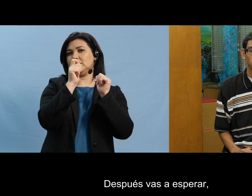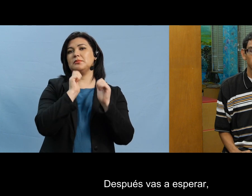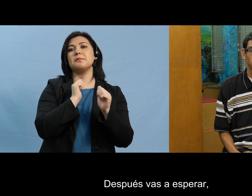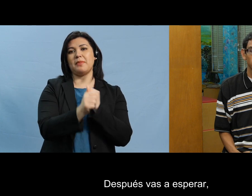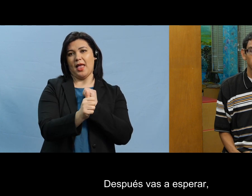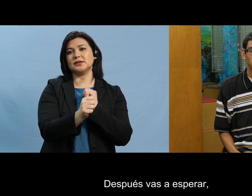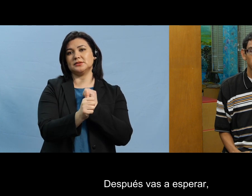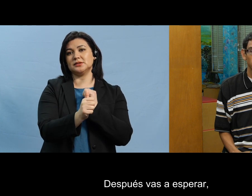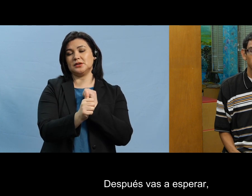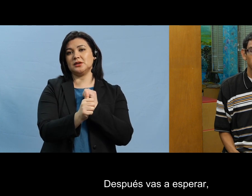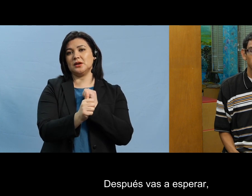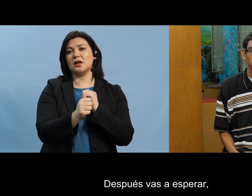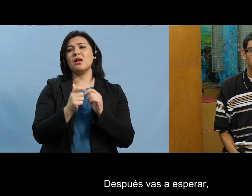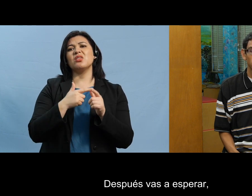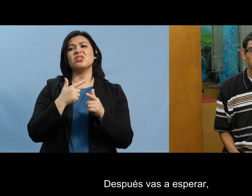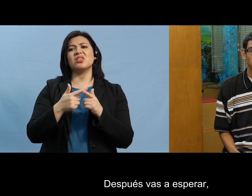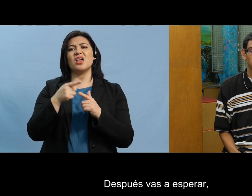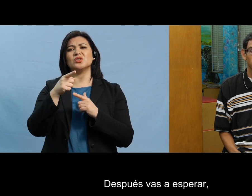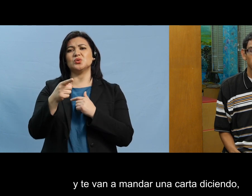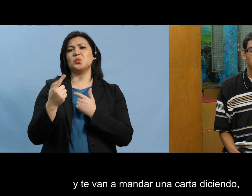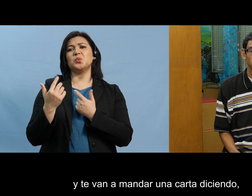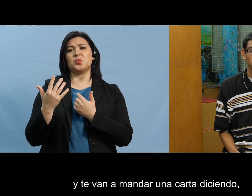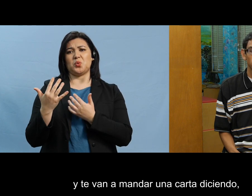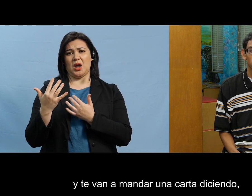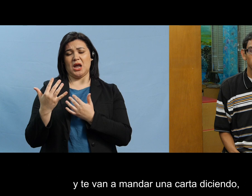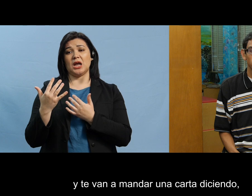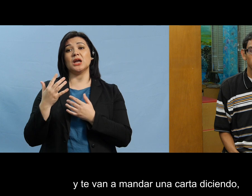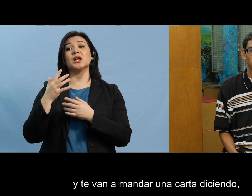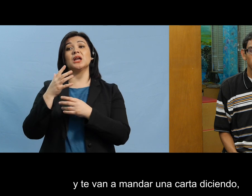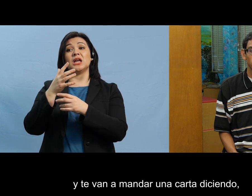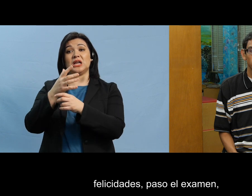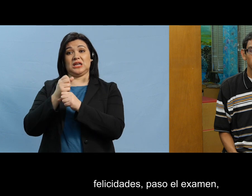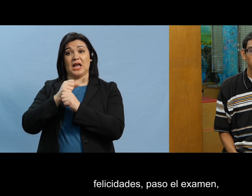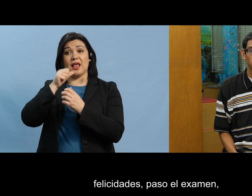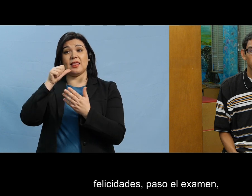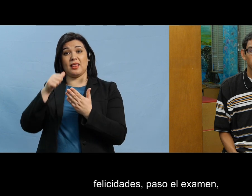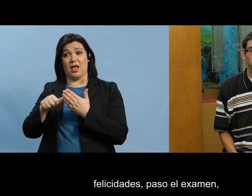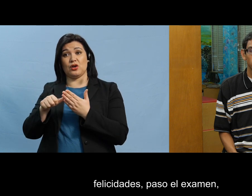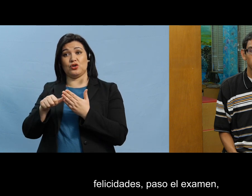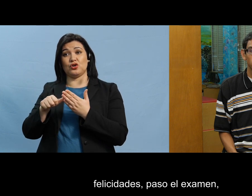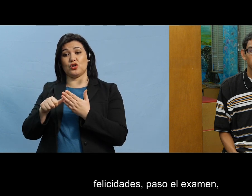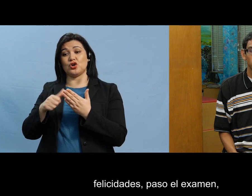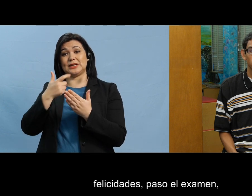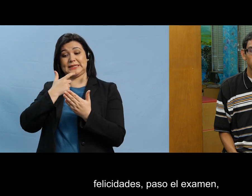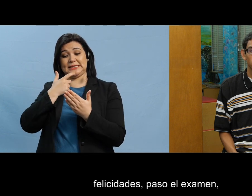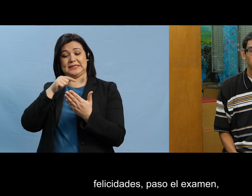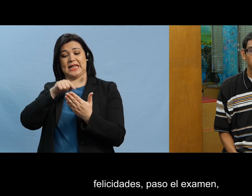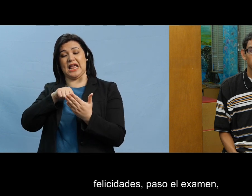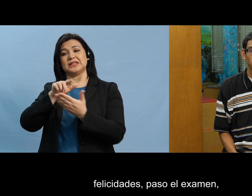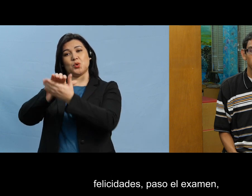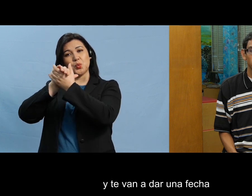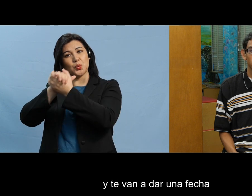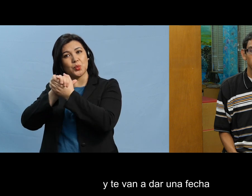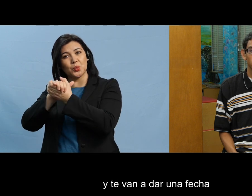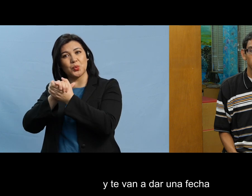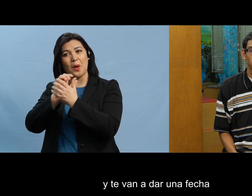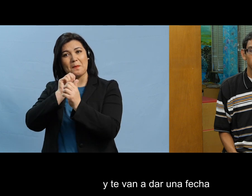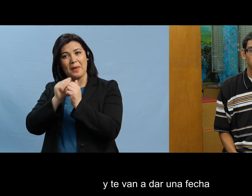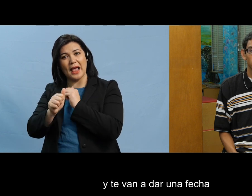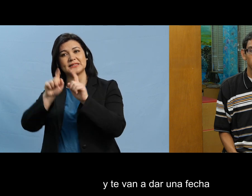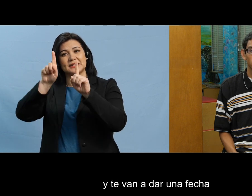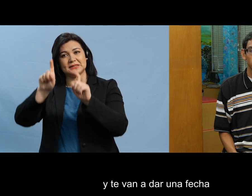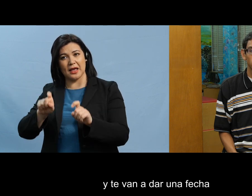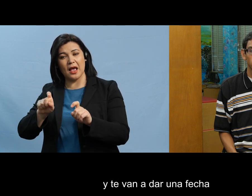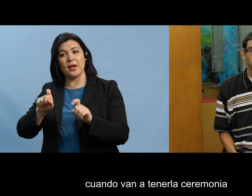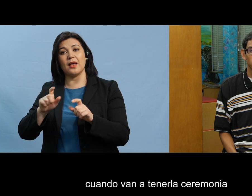después nos esperar y te van a mandar una carta diciendo felicidades pasó el examen y